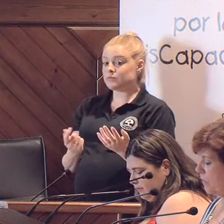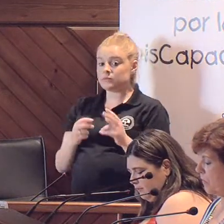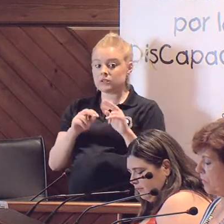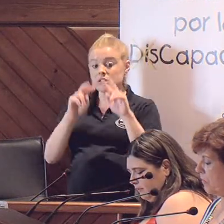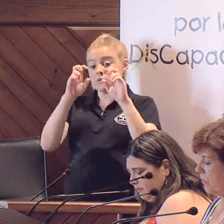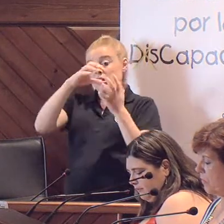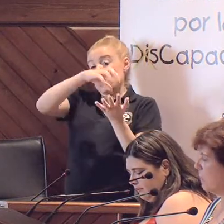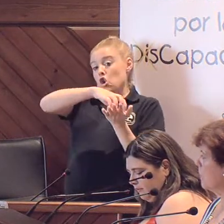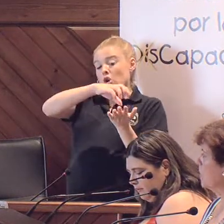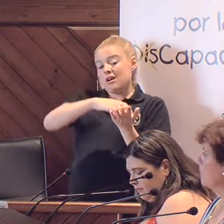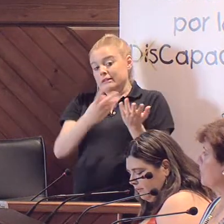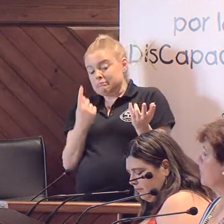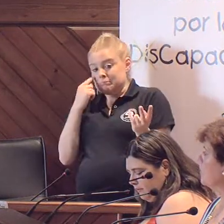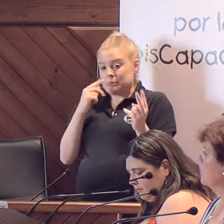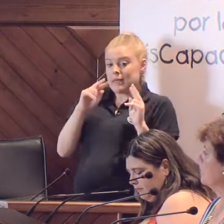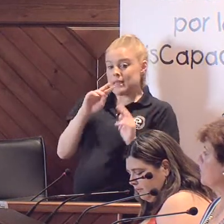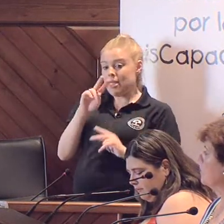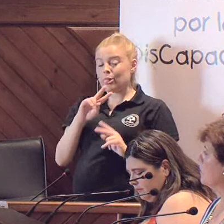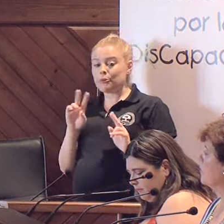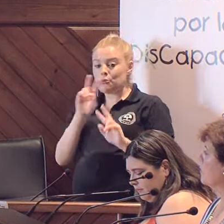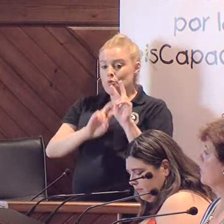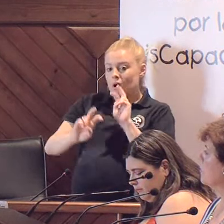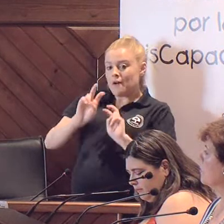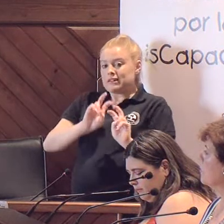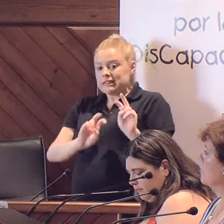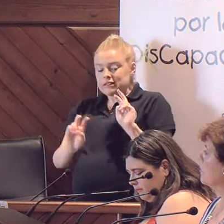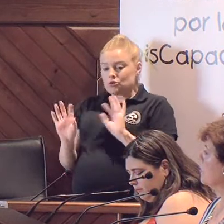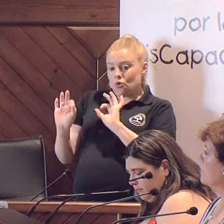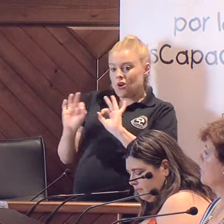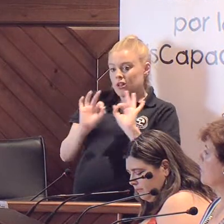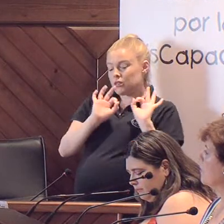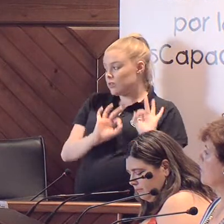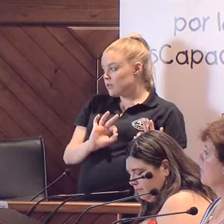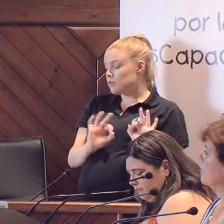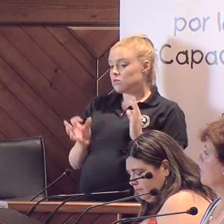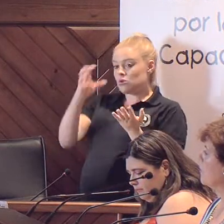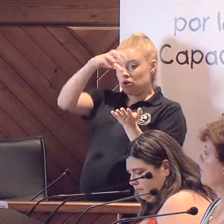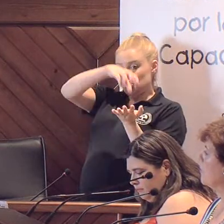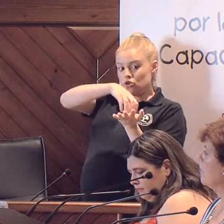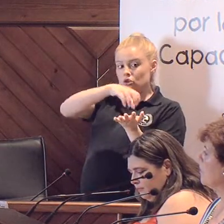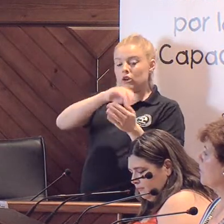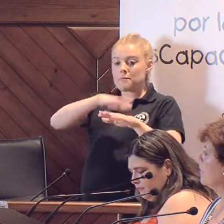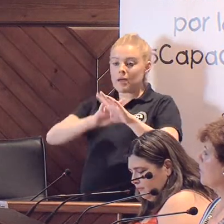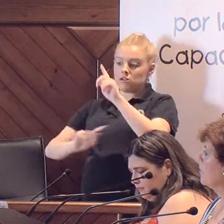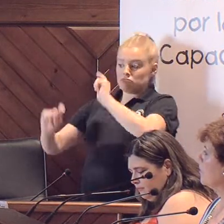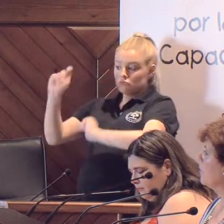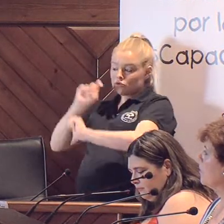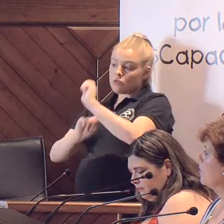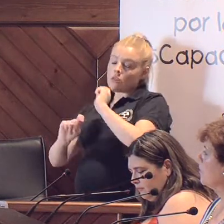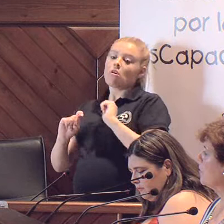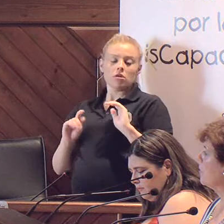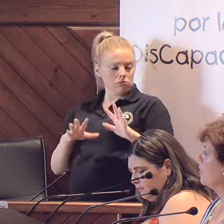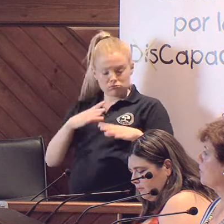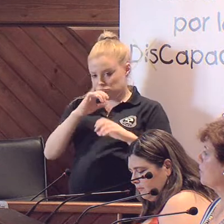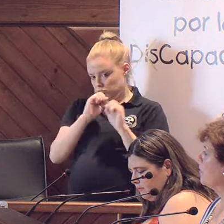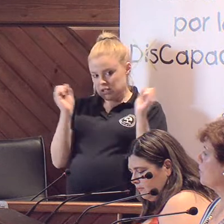los locales, bueno, pues lo estamos ahí viendo, solucionando, poco reorganizando el tema de locales para asociaciones. Y, bueno, y, por